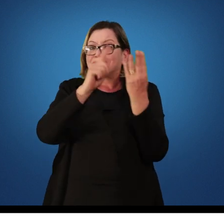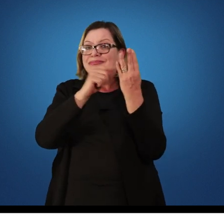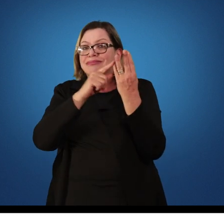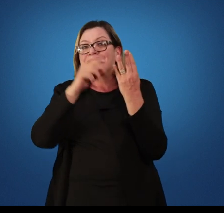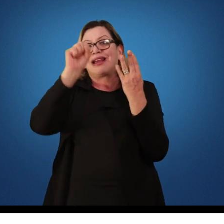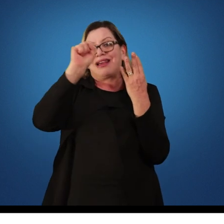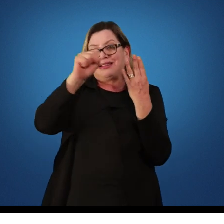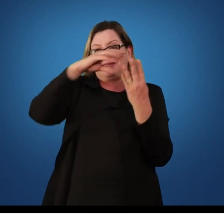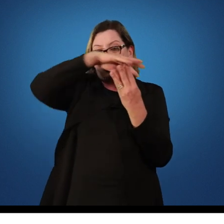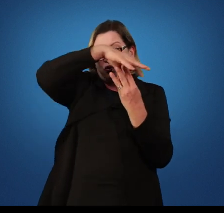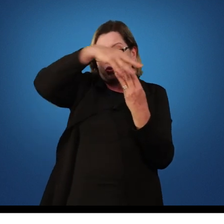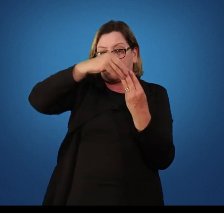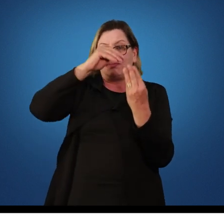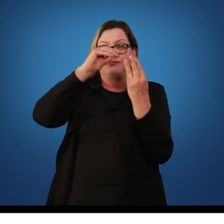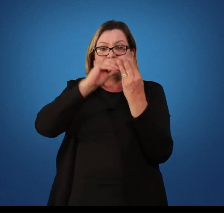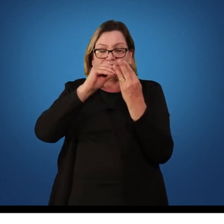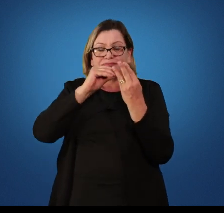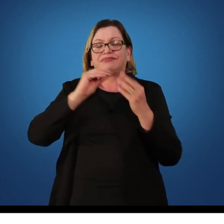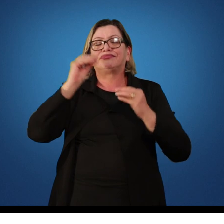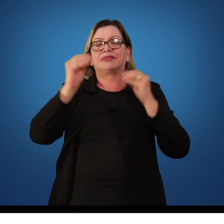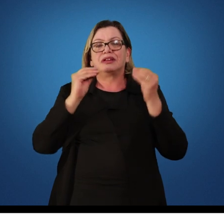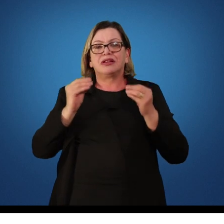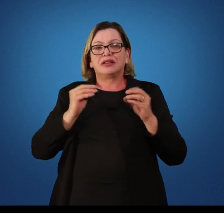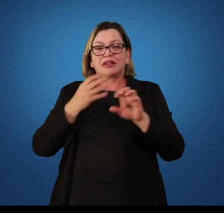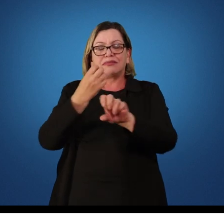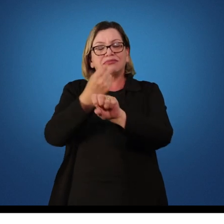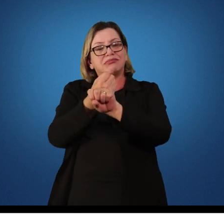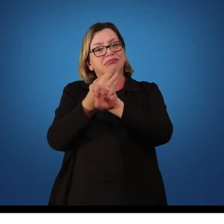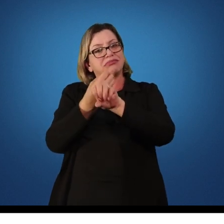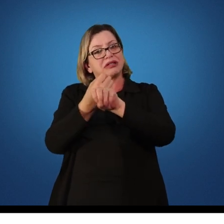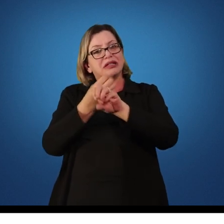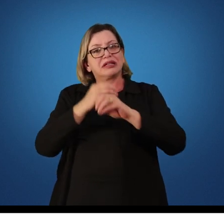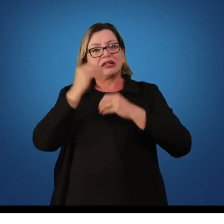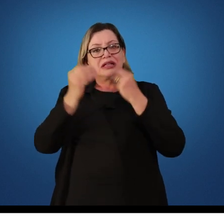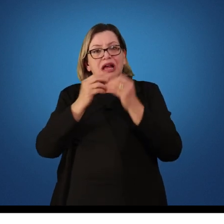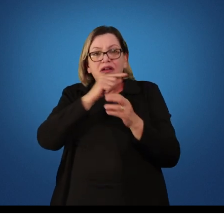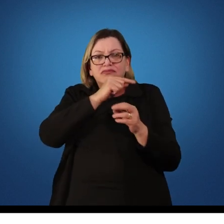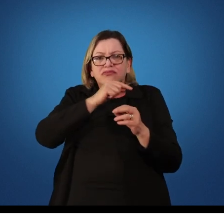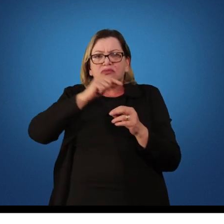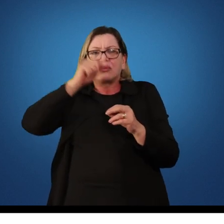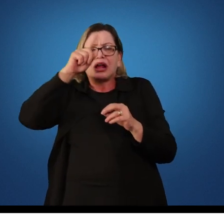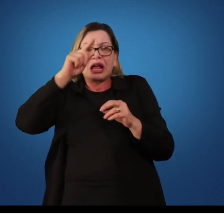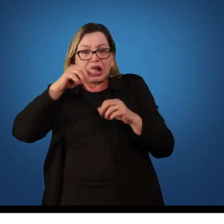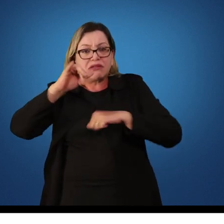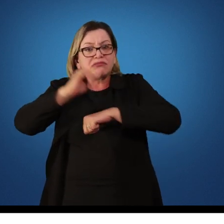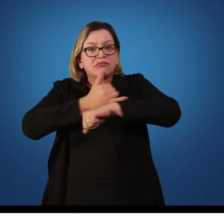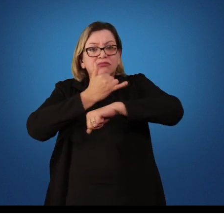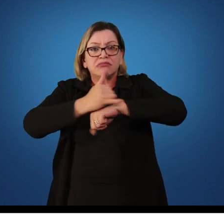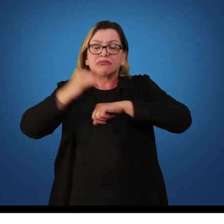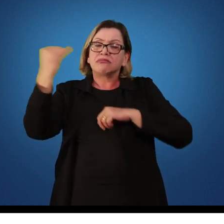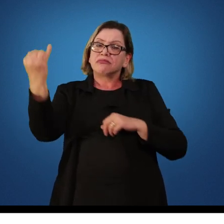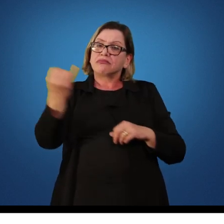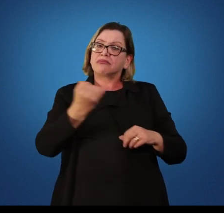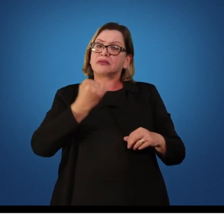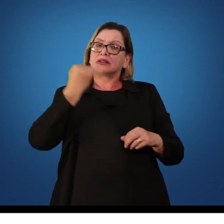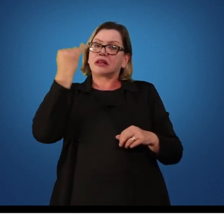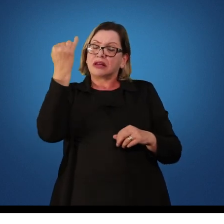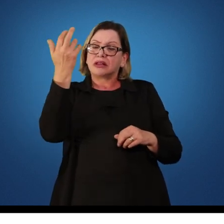Então, no processo de ensino-aprendizagem, as curvas de desempenho passam a ser uma ferramenta importante de avaliação do